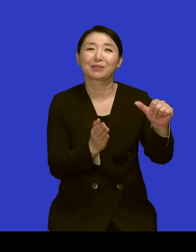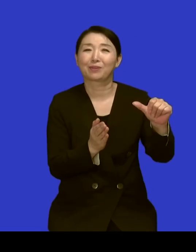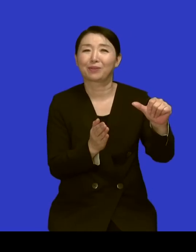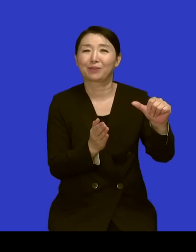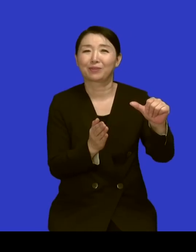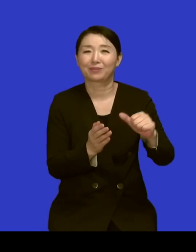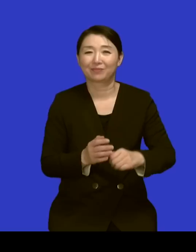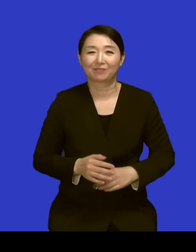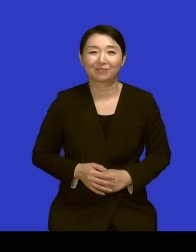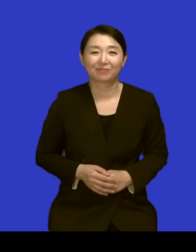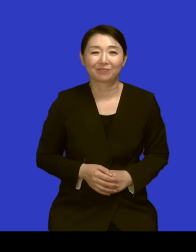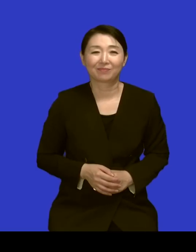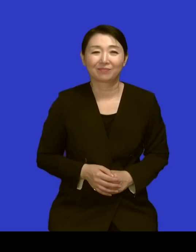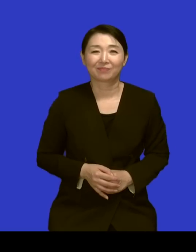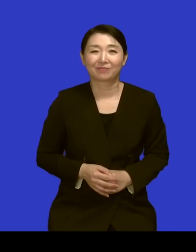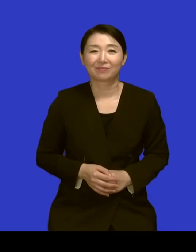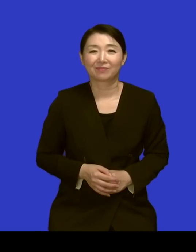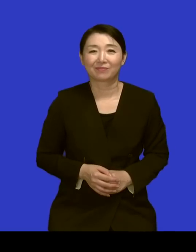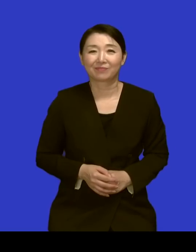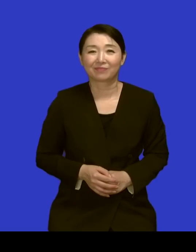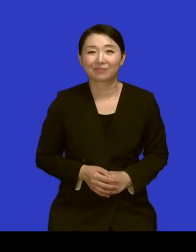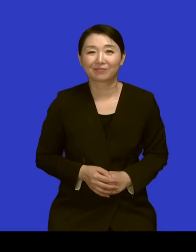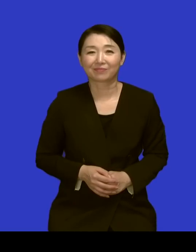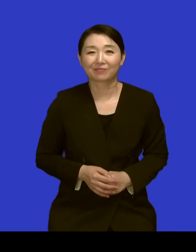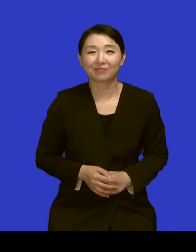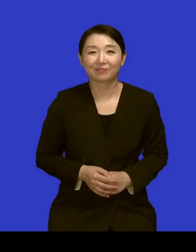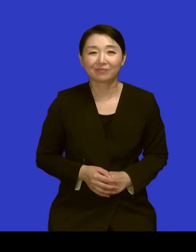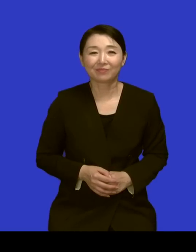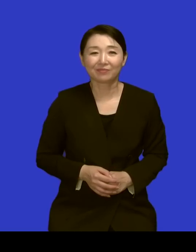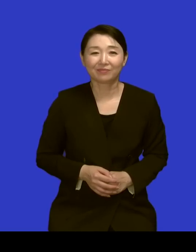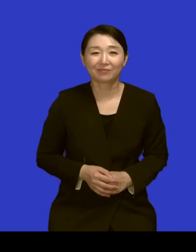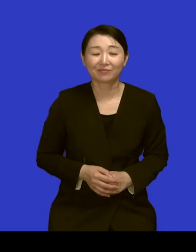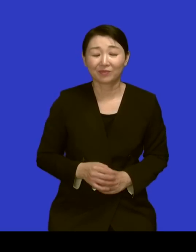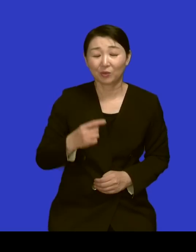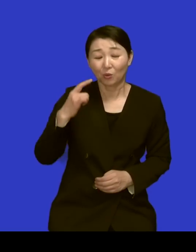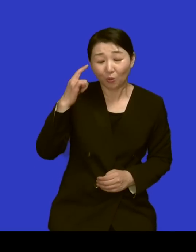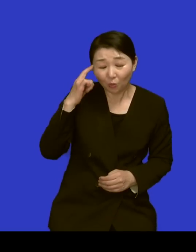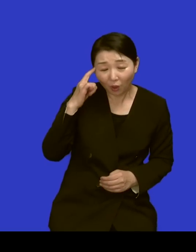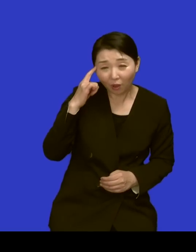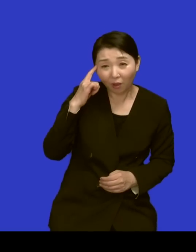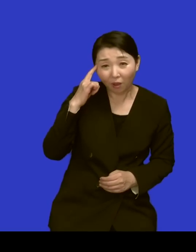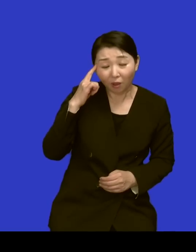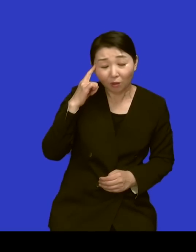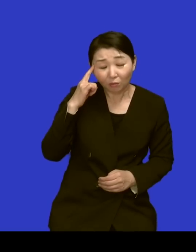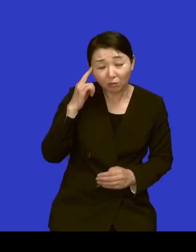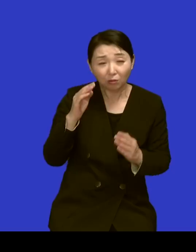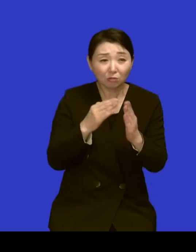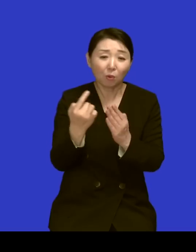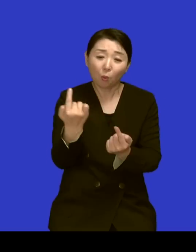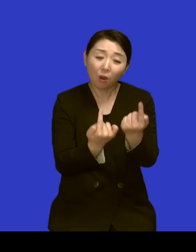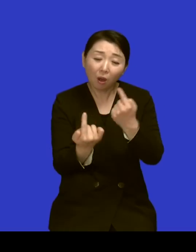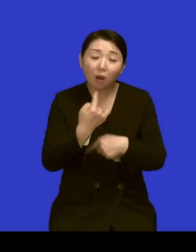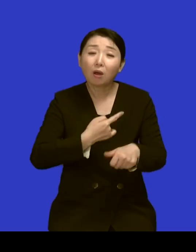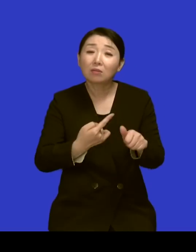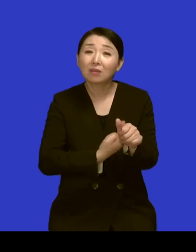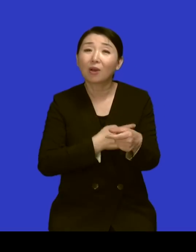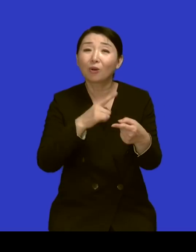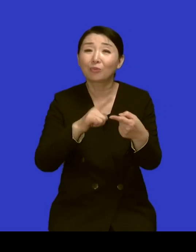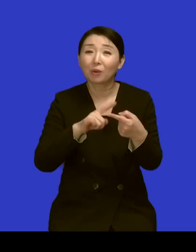그러니까 저는 그냥 그런 게 자연스럽다고 생각을 하고 그러니까 제가 초등학교를